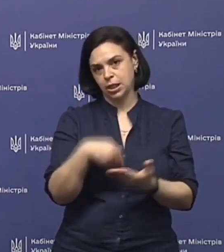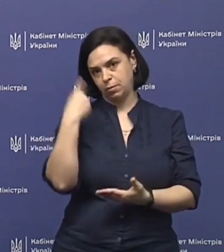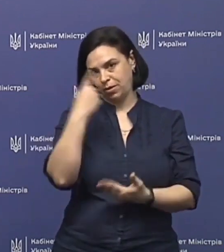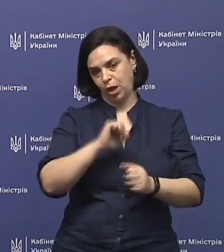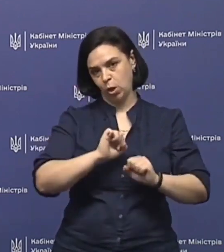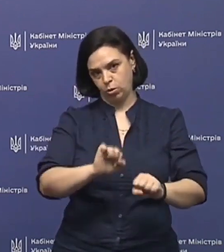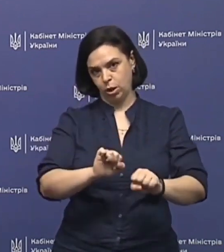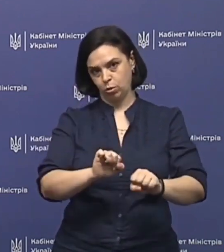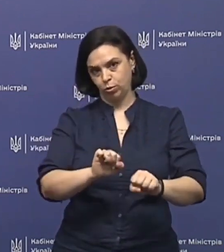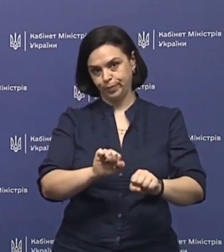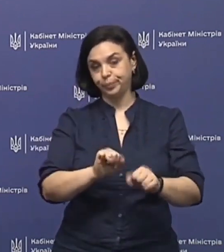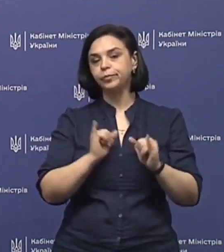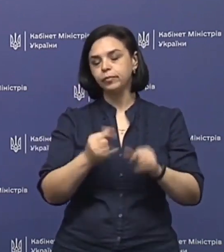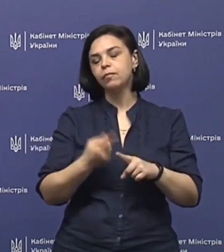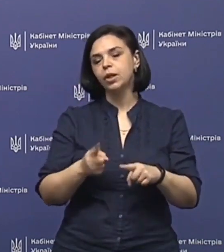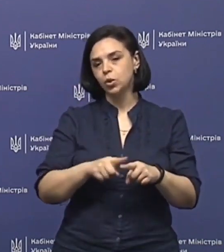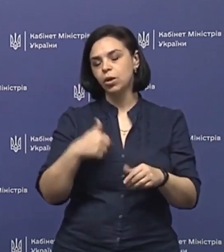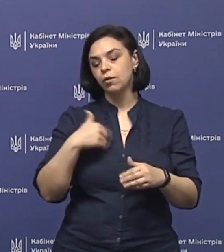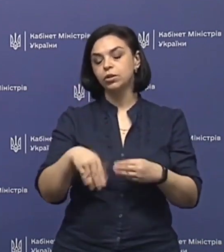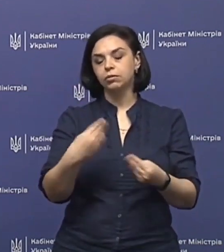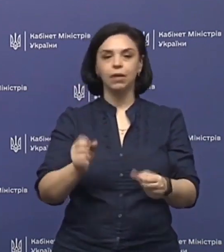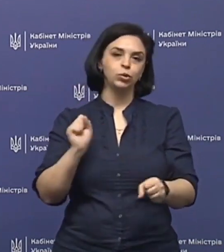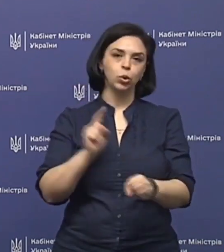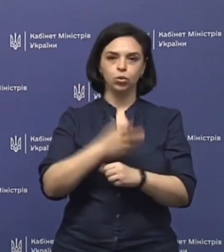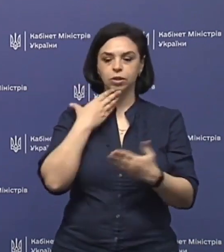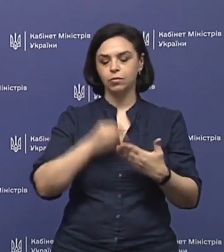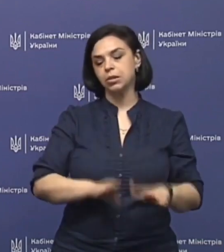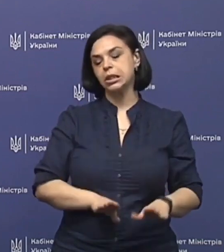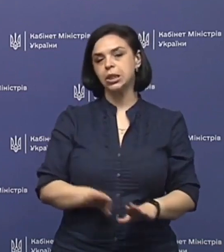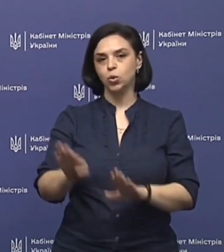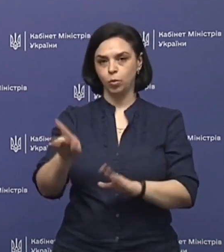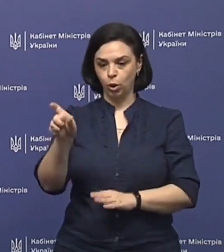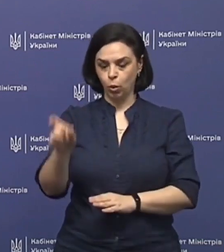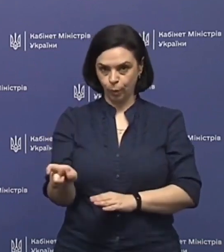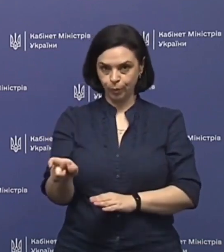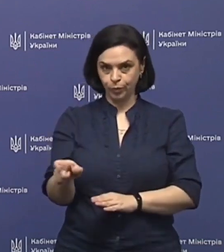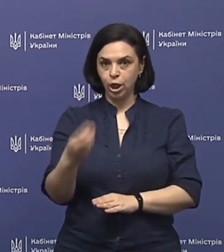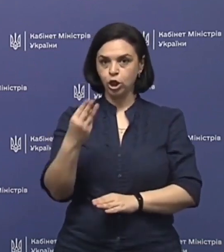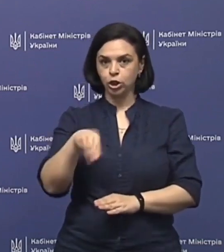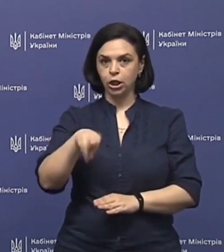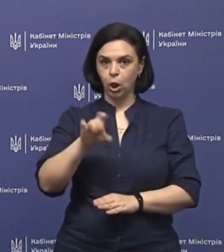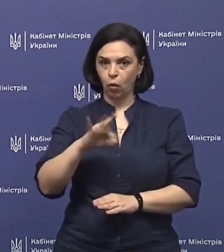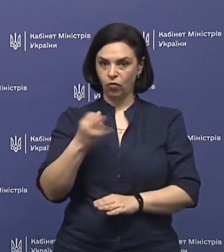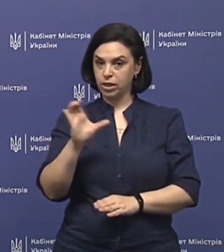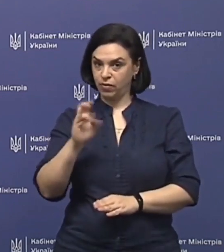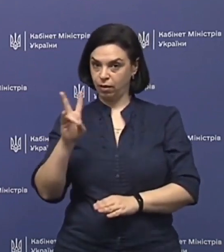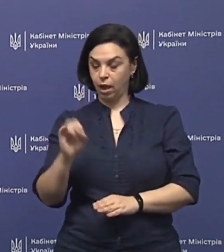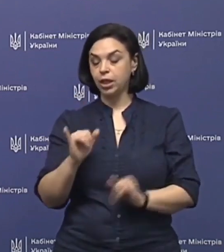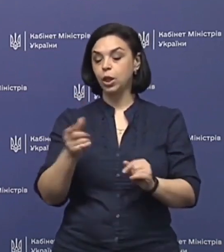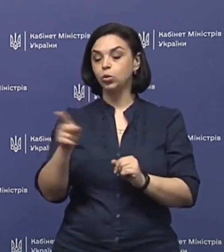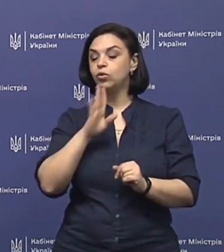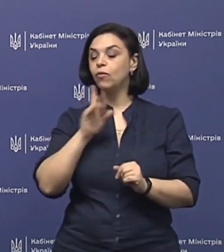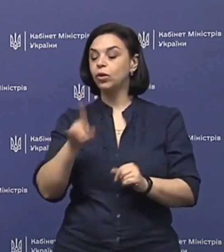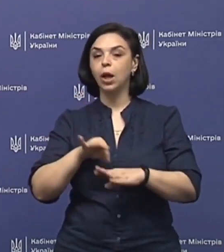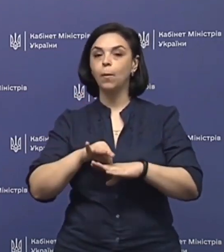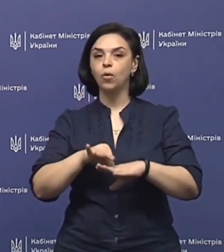індивідуального захисту. Для цього я вже дав доручення своєму заступнику Шаталова і Світлані для того, щоб вона